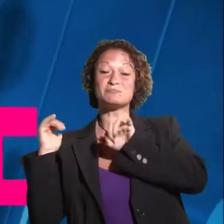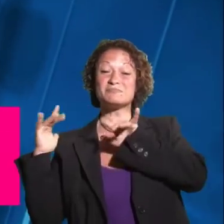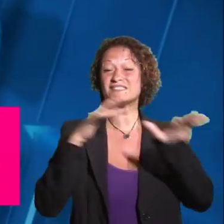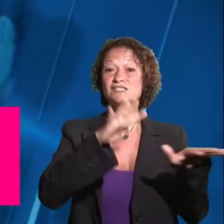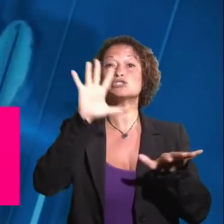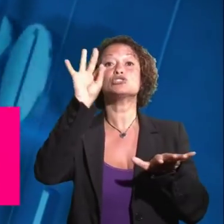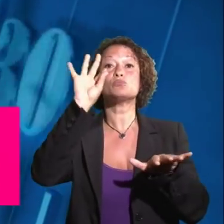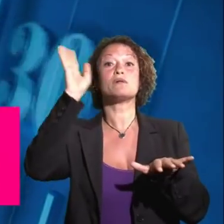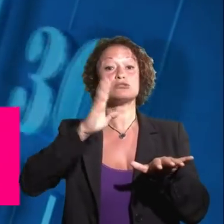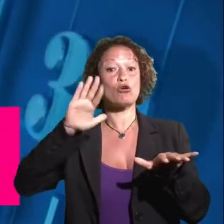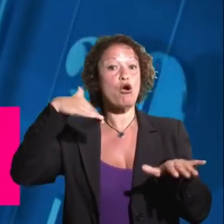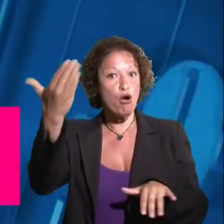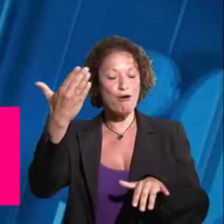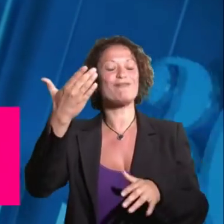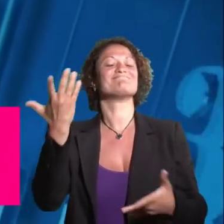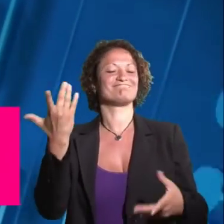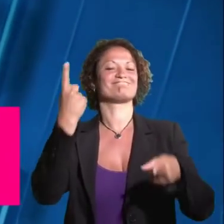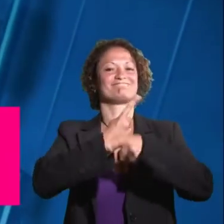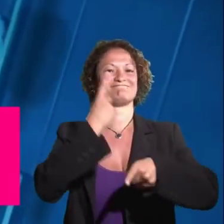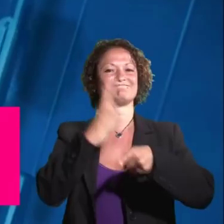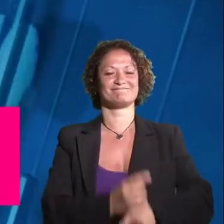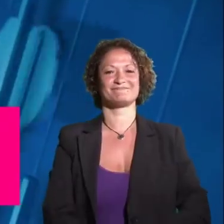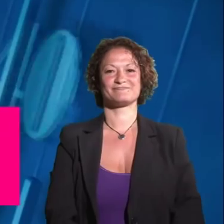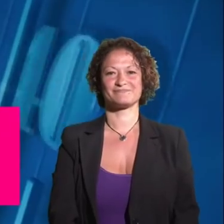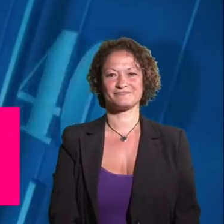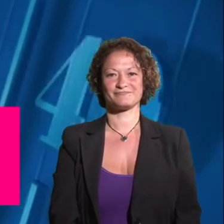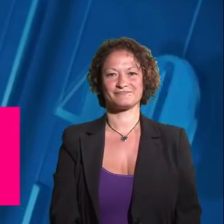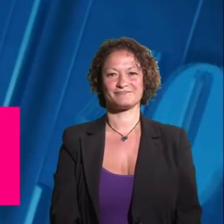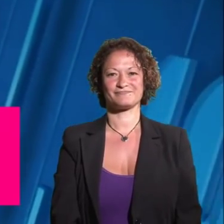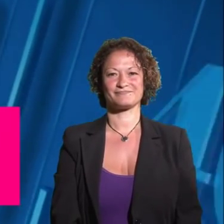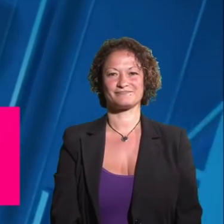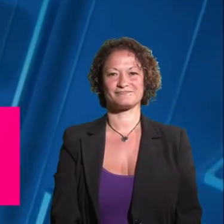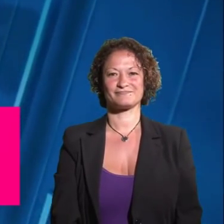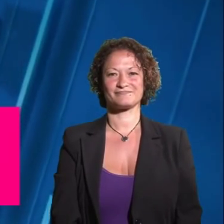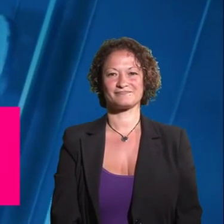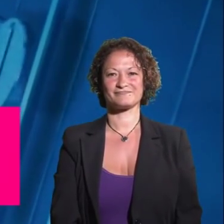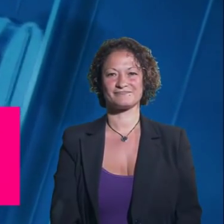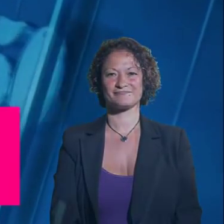Affinché il referendum sia valido deve recarsi alle urne almeno il 50% più uno degli aventi diritto al voto.